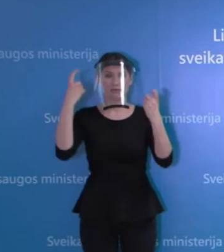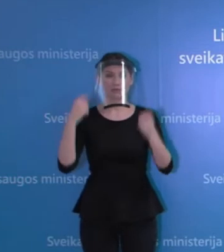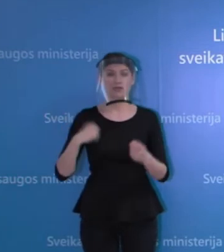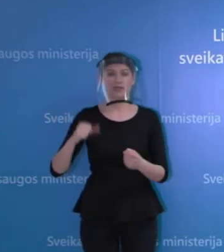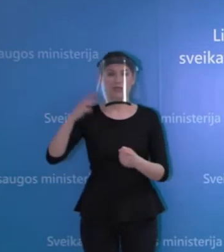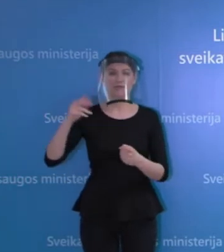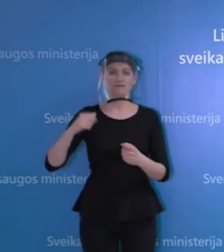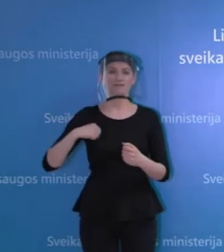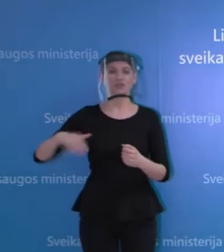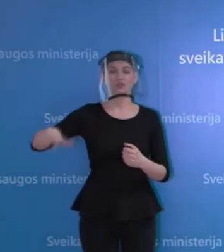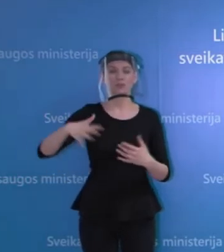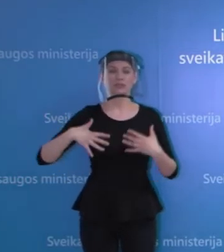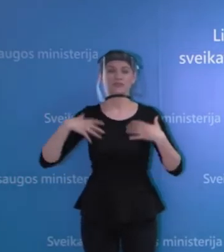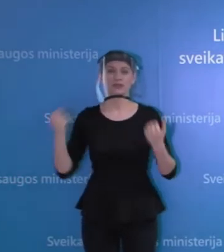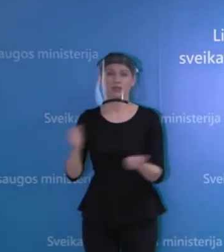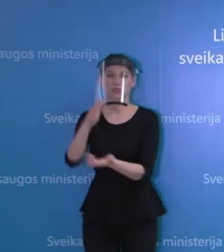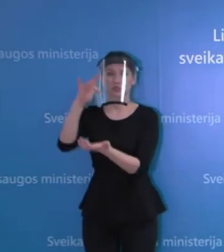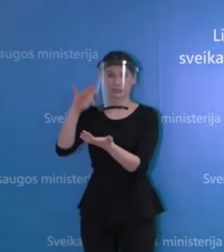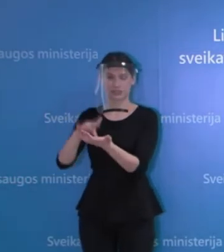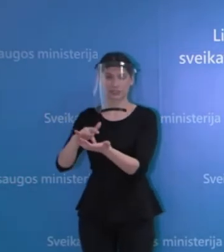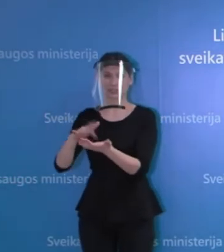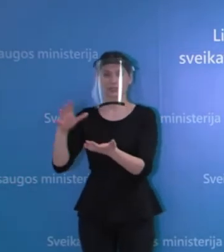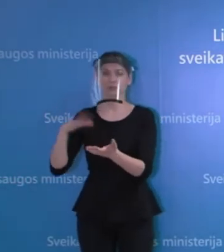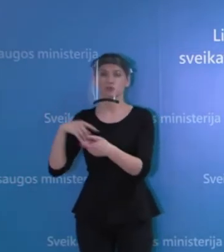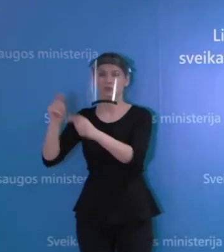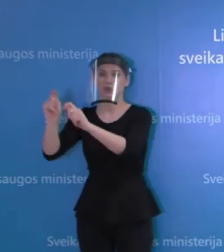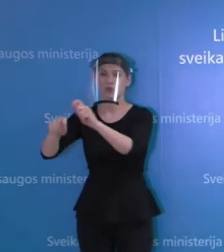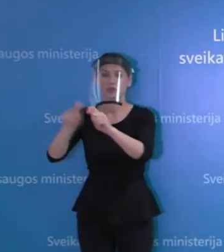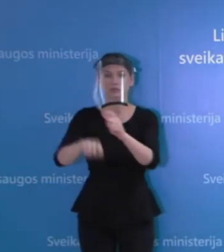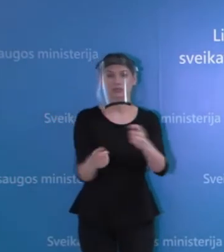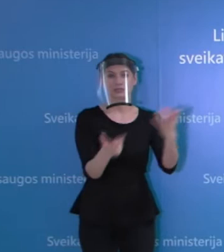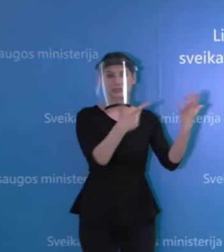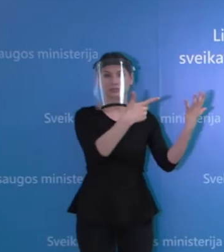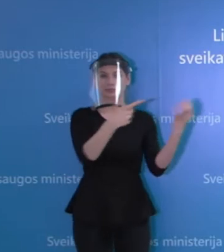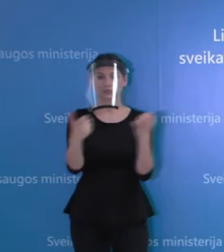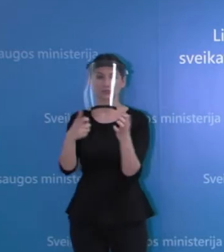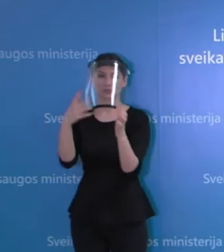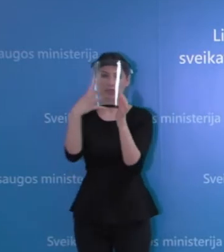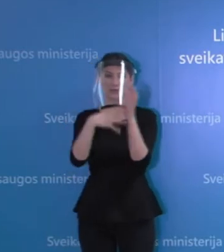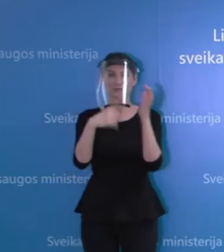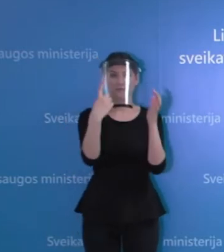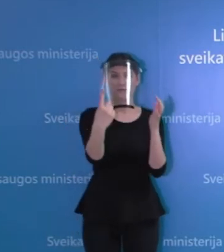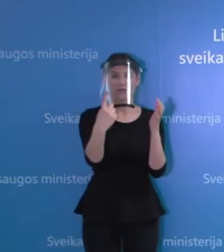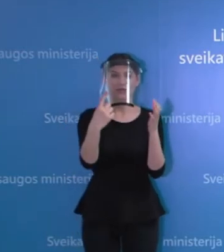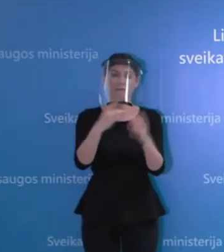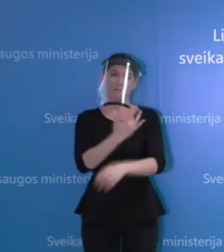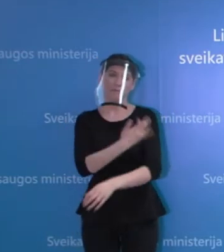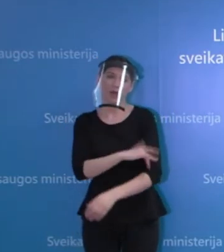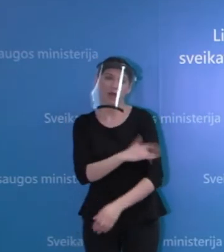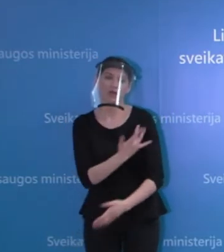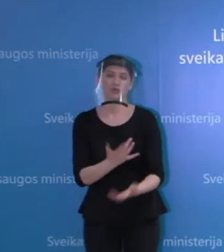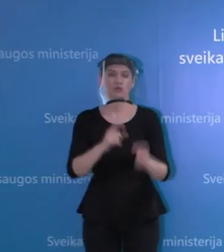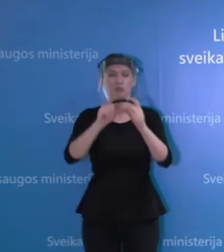nacionalinio visuomenės eikatos centro, iš vis buvo patikrinta 791 priekybos ir paslaugų